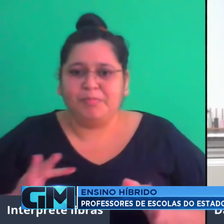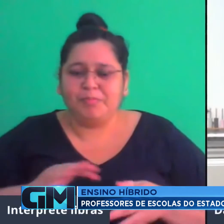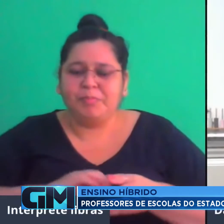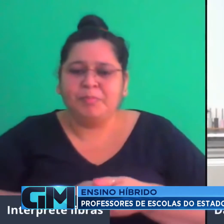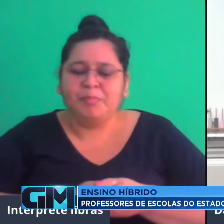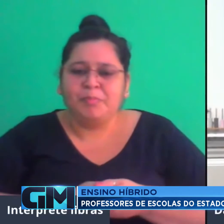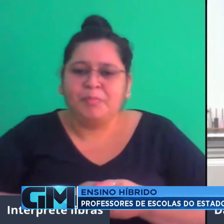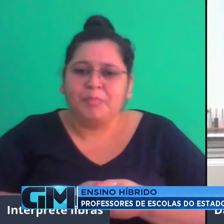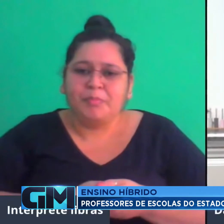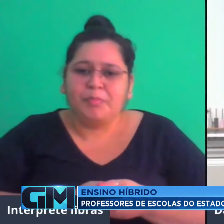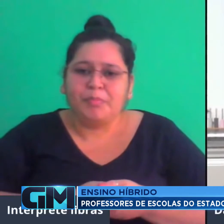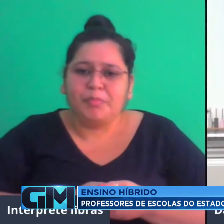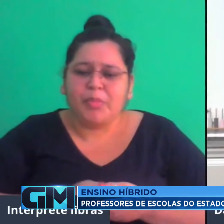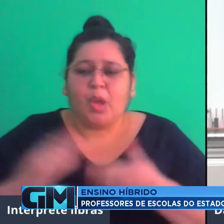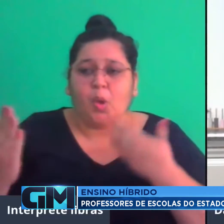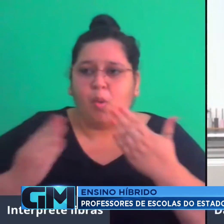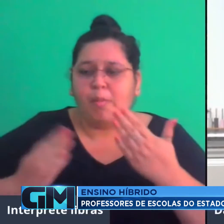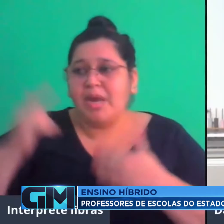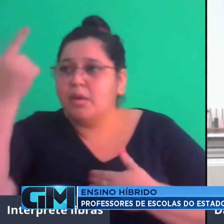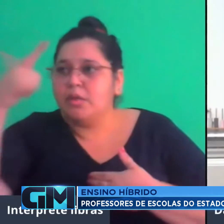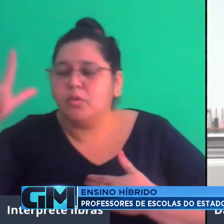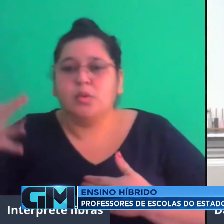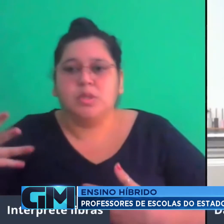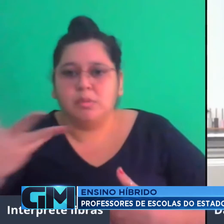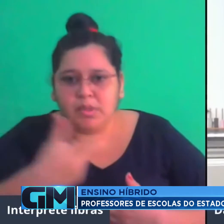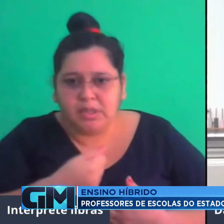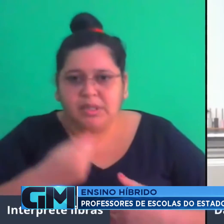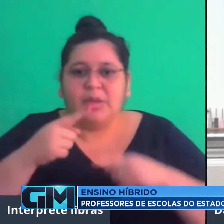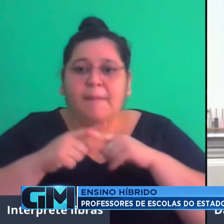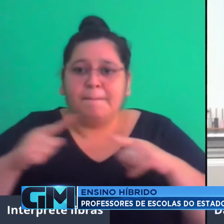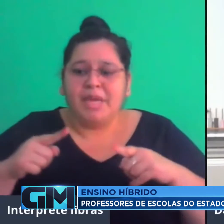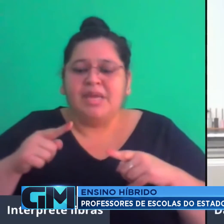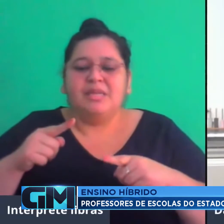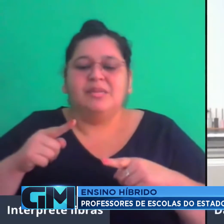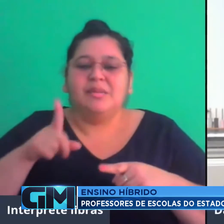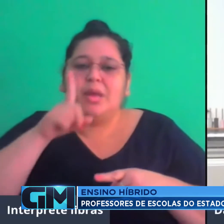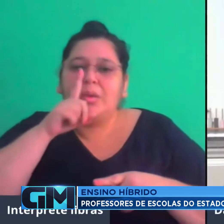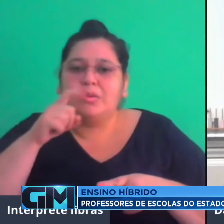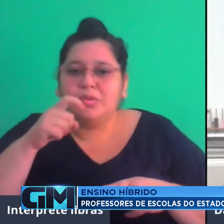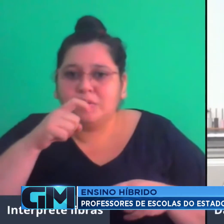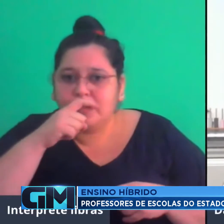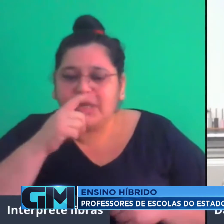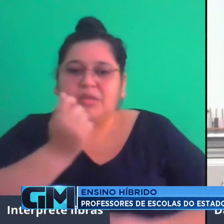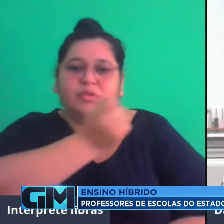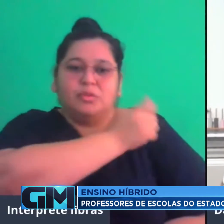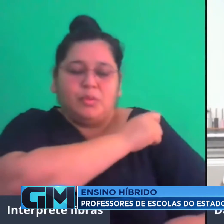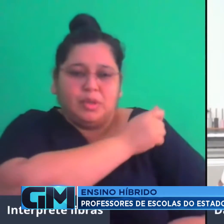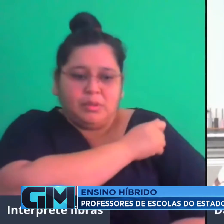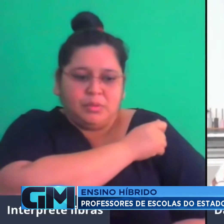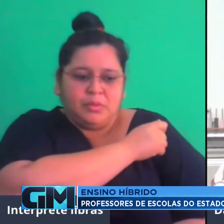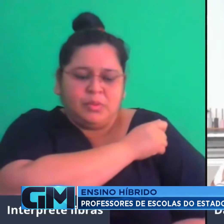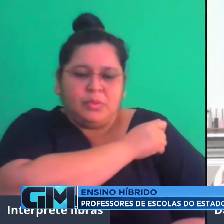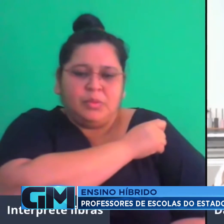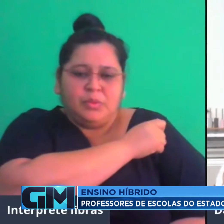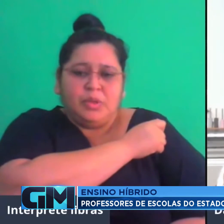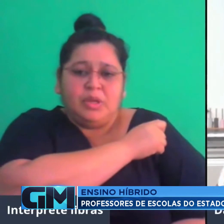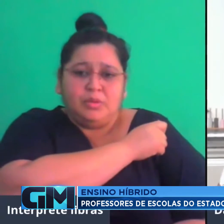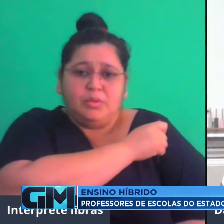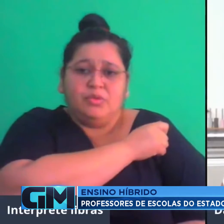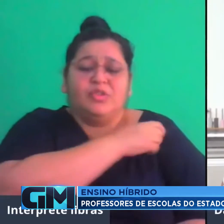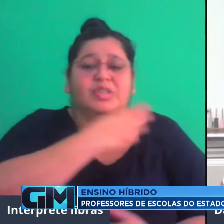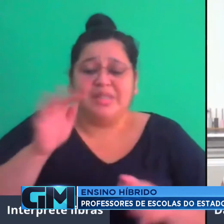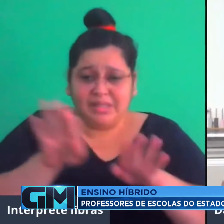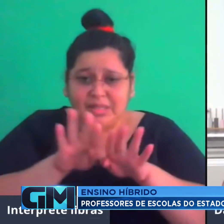habilidades. E os nossos nativos digitais, os nossos alunos, eles já têm essa habilidade desenvolvida. Então nós, como imigrantes,